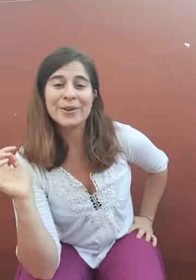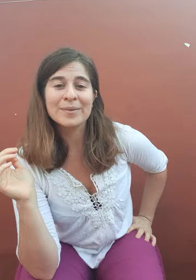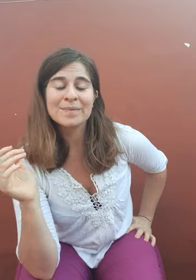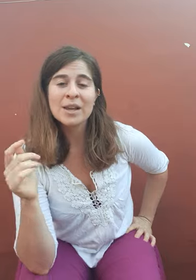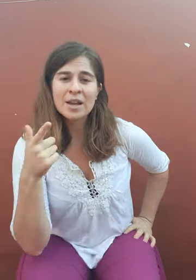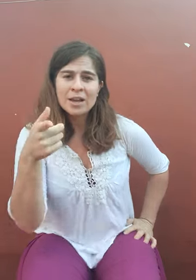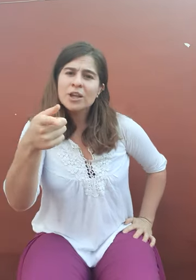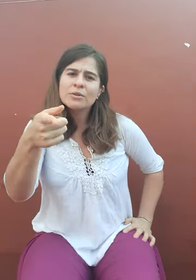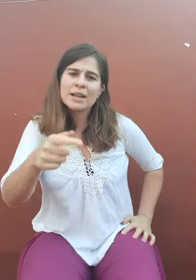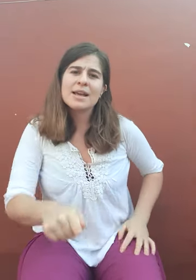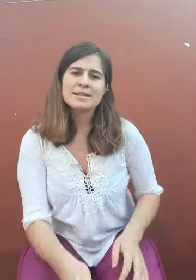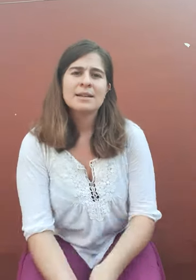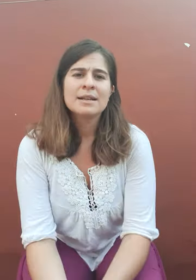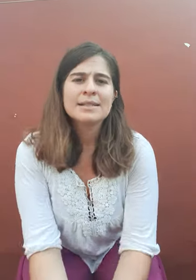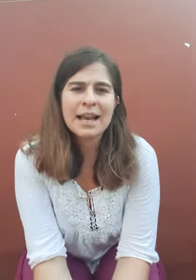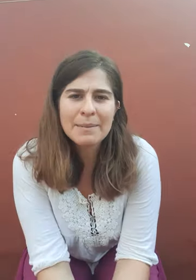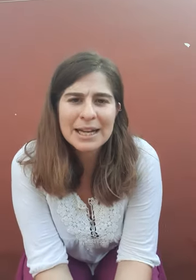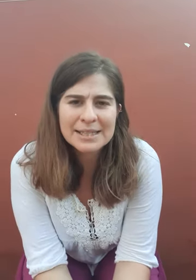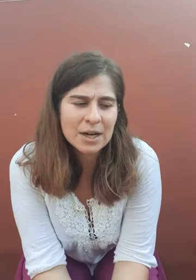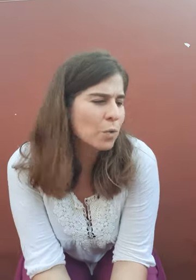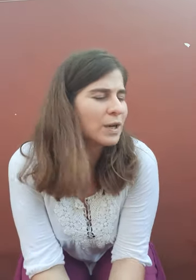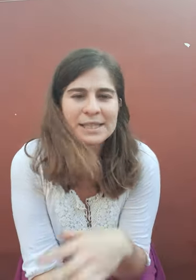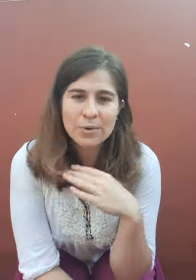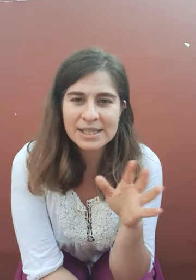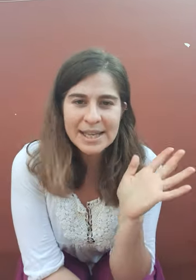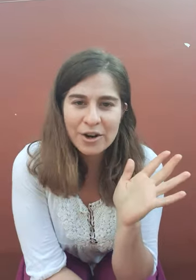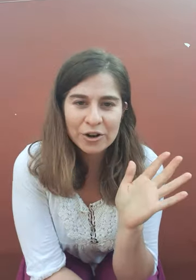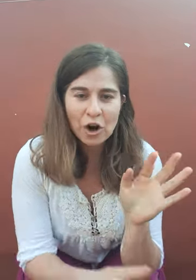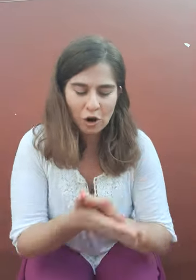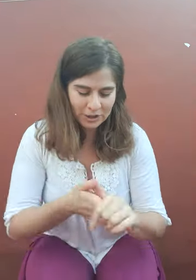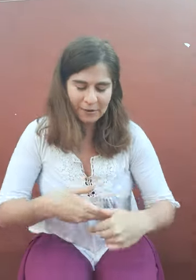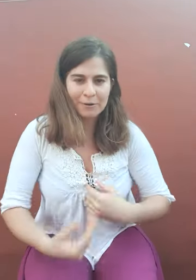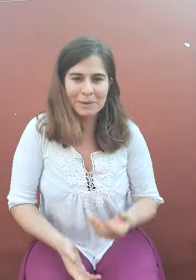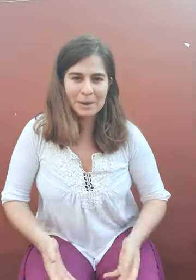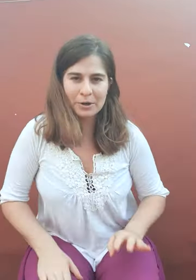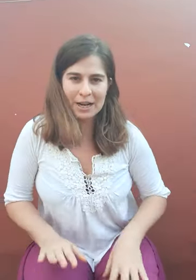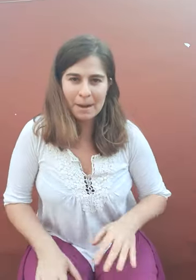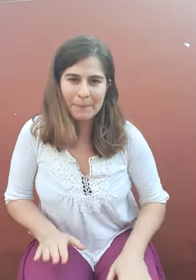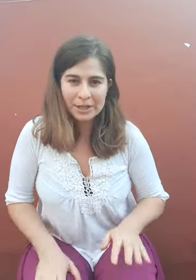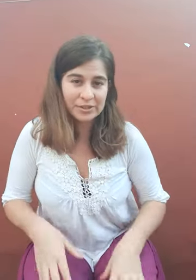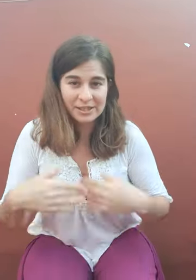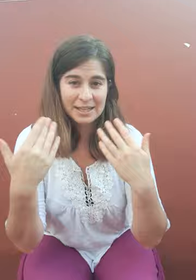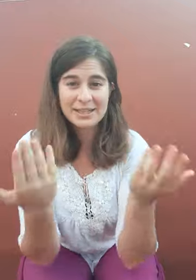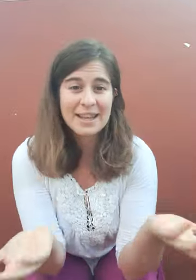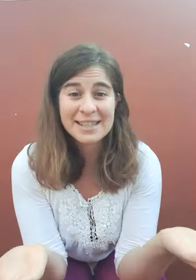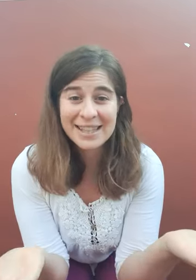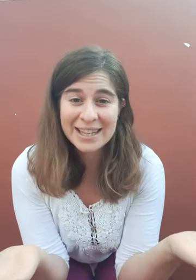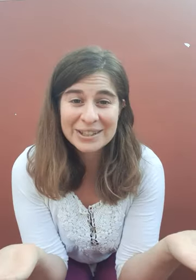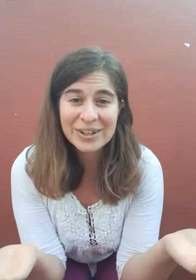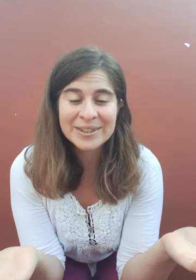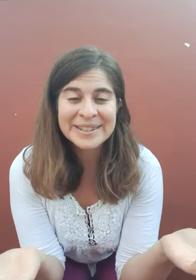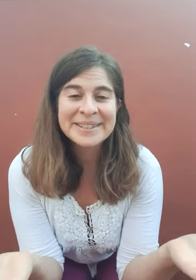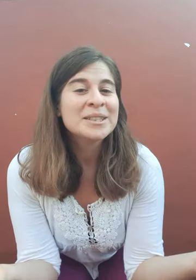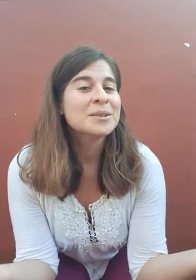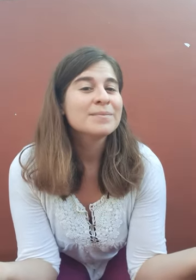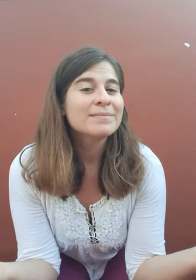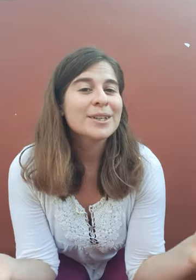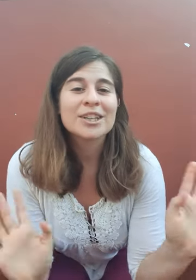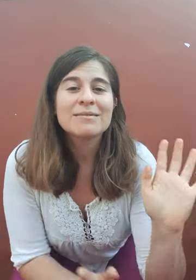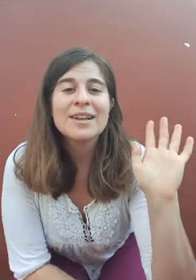Y ustedes, ¿se animan a hacer una secuencia con otras formas de poner las manos y de decir esto? Bueno, les